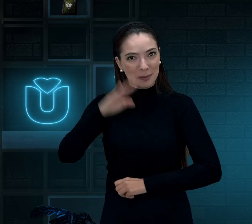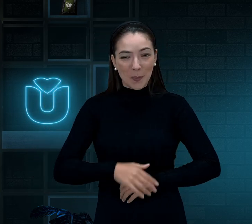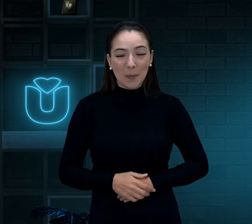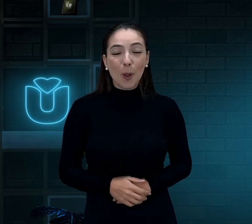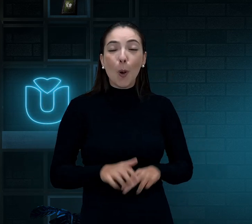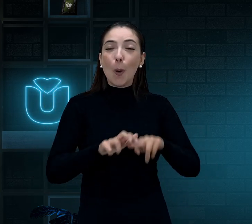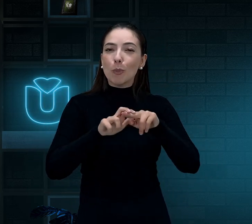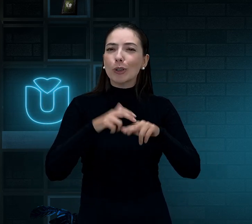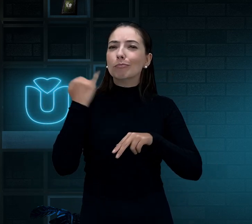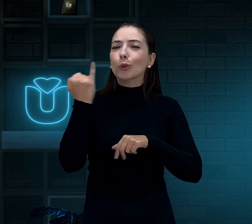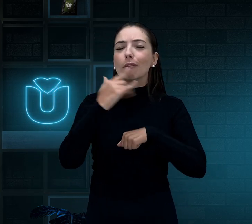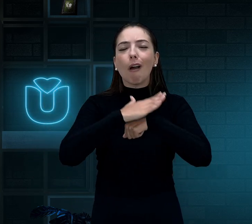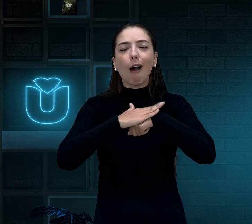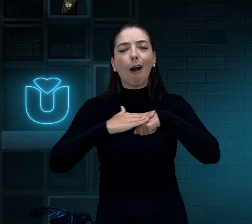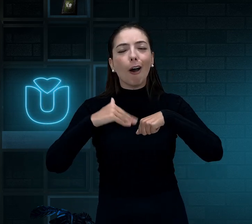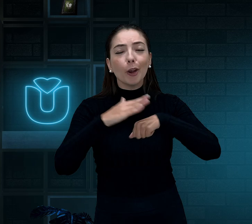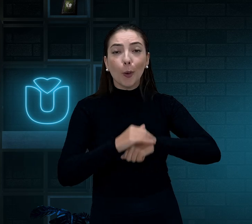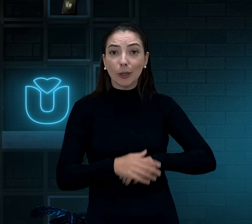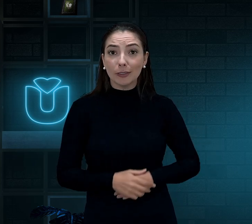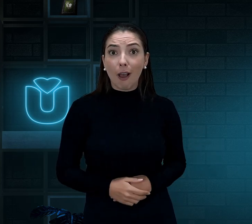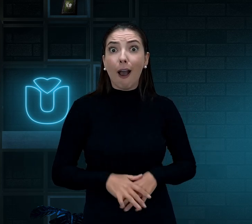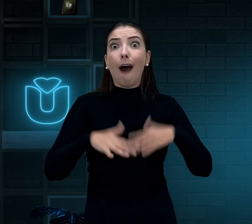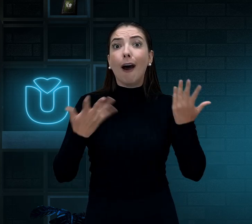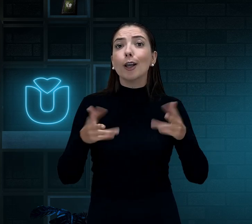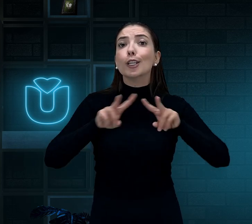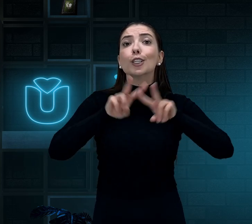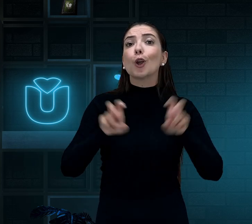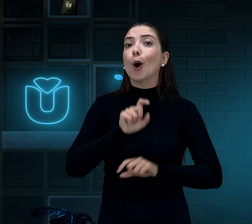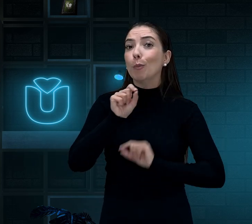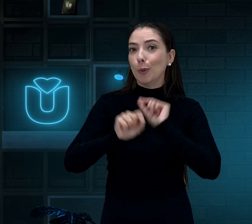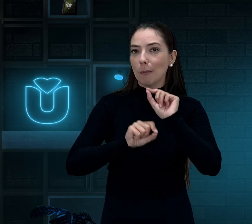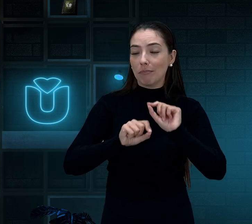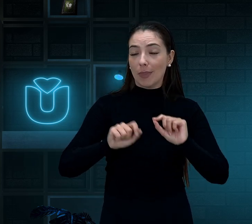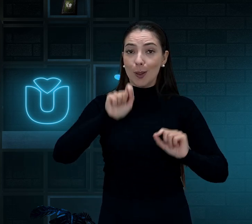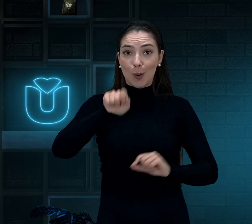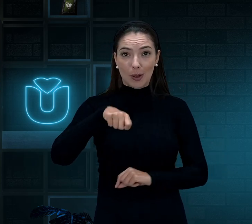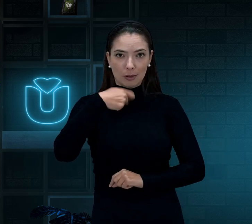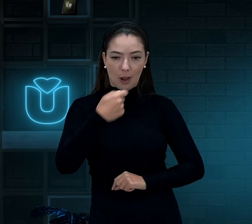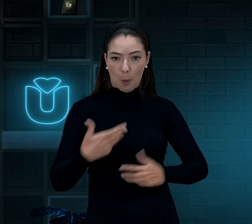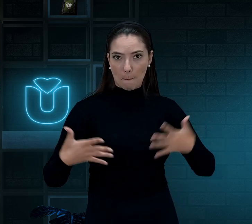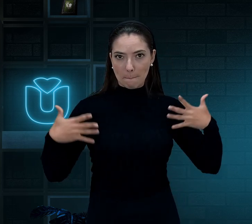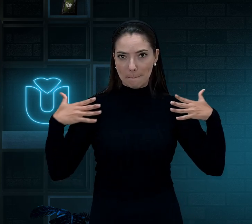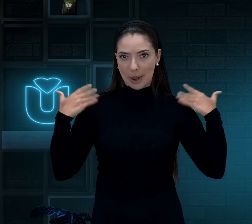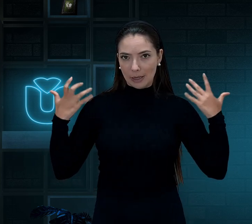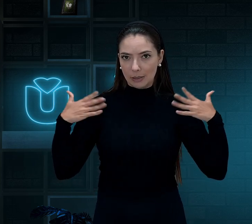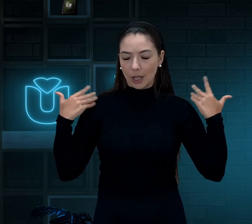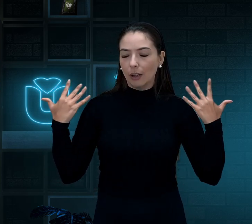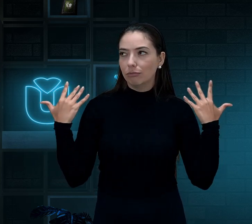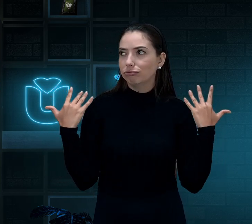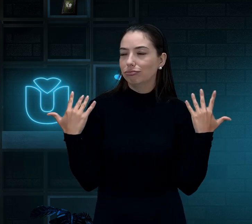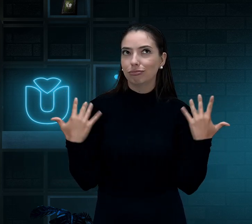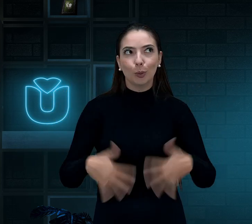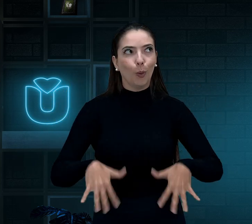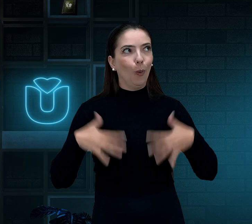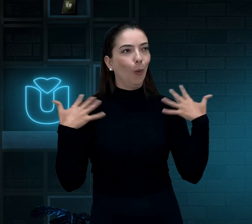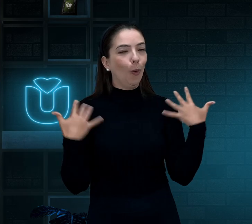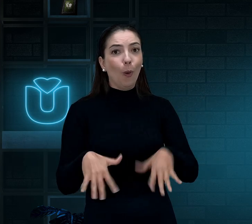É importante que a gente seja bastante carinhoso. Por exemplo, para o sinal de passear. Os meus